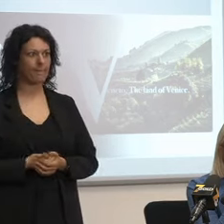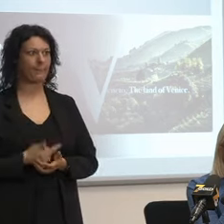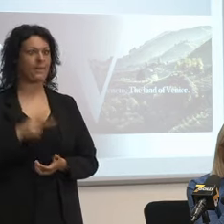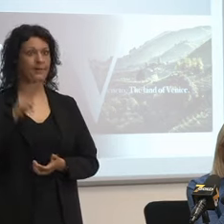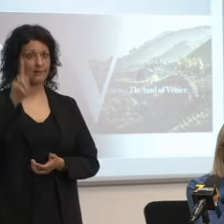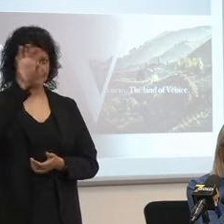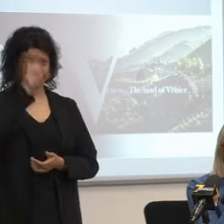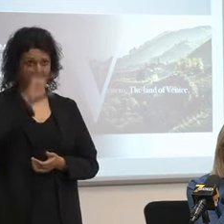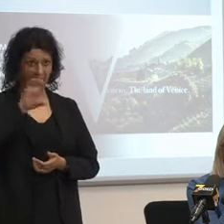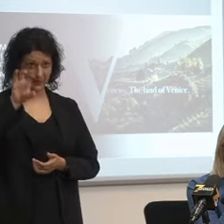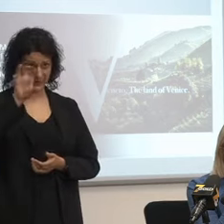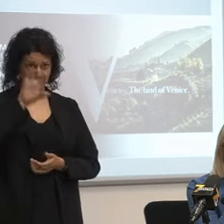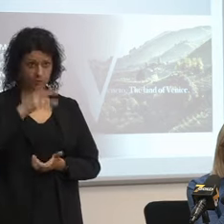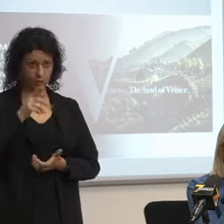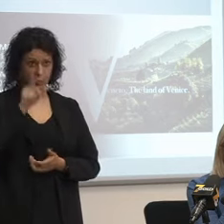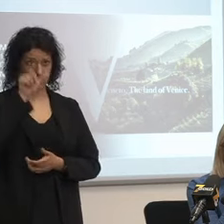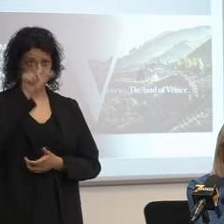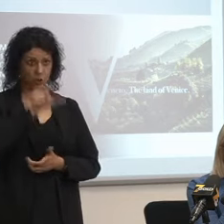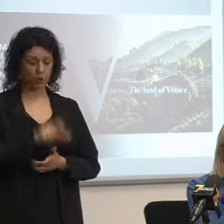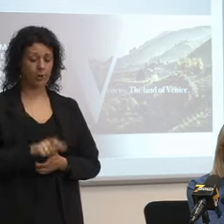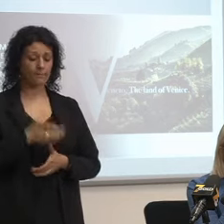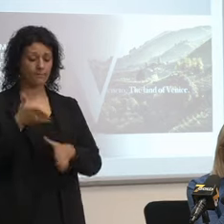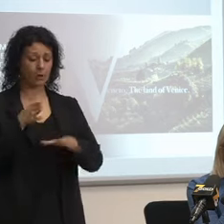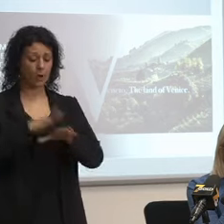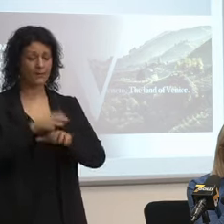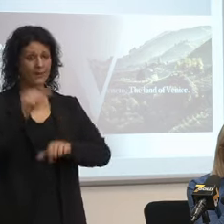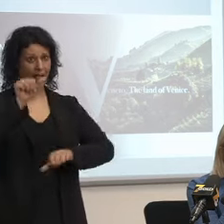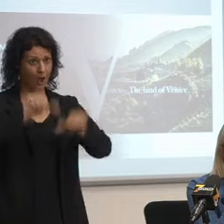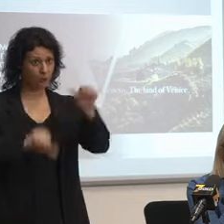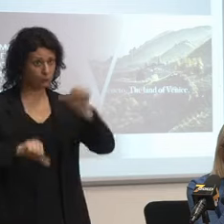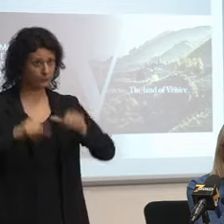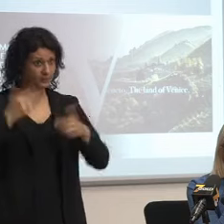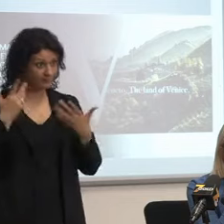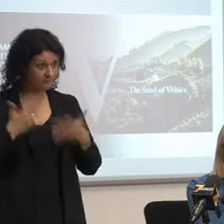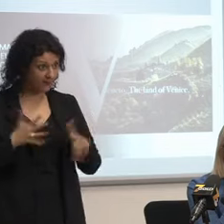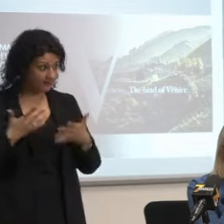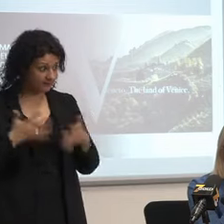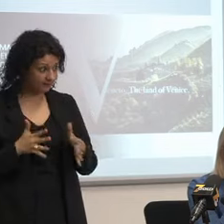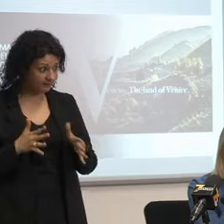autopsie sono state fatte